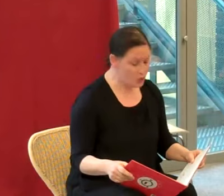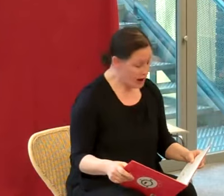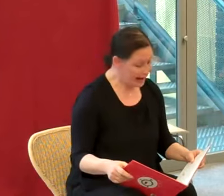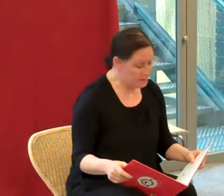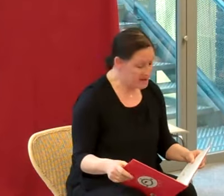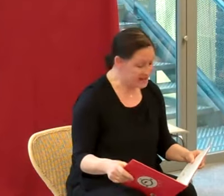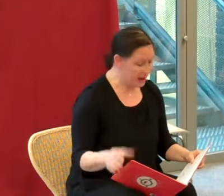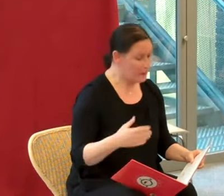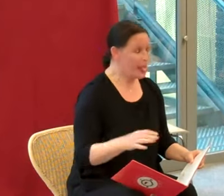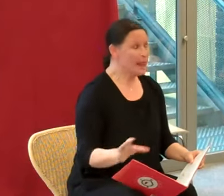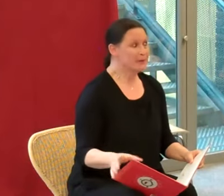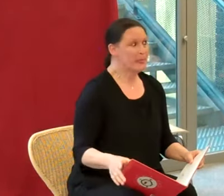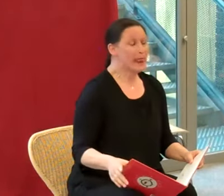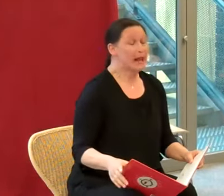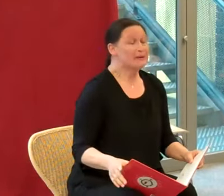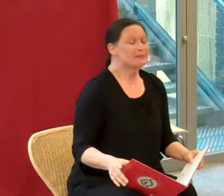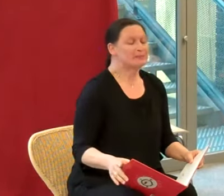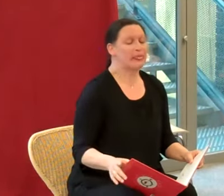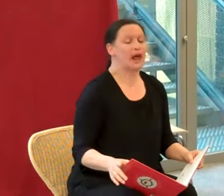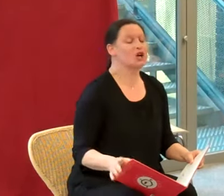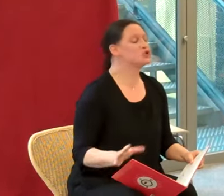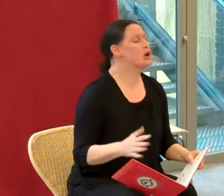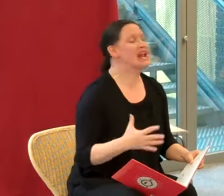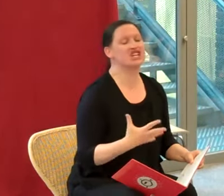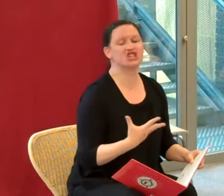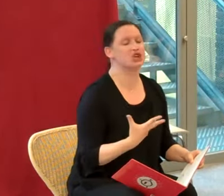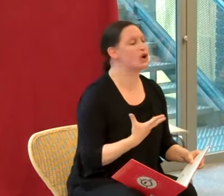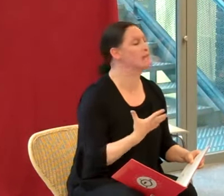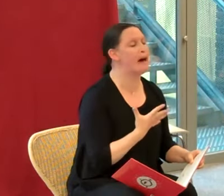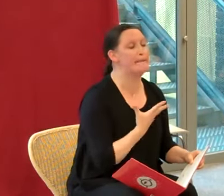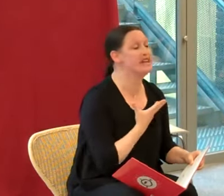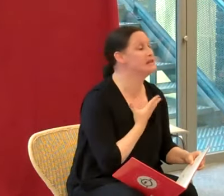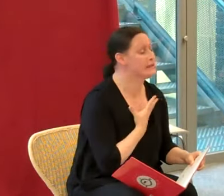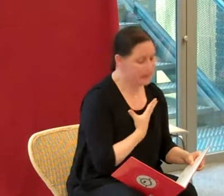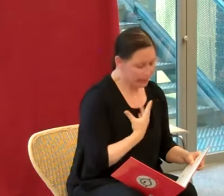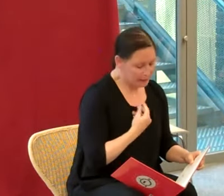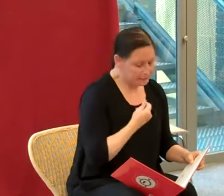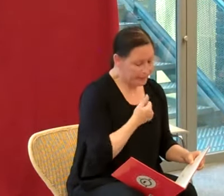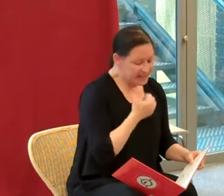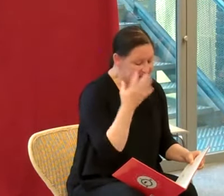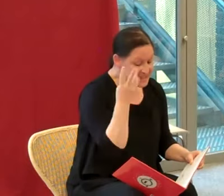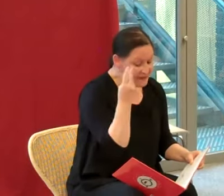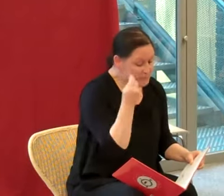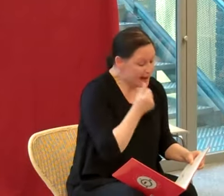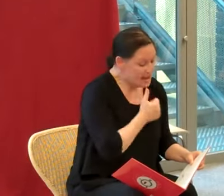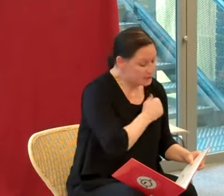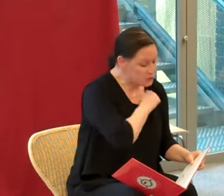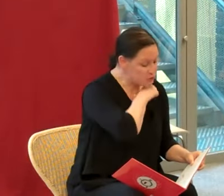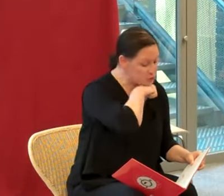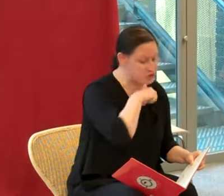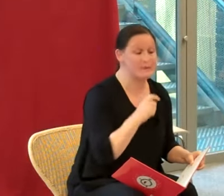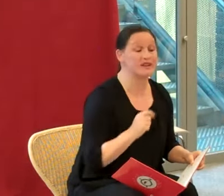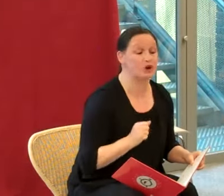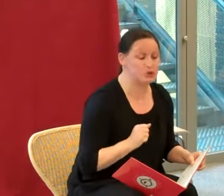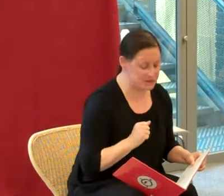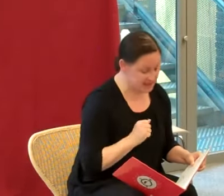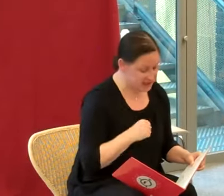et Lou répliquèrent en se léchant les baboules, qu'ils n'avaient pas l'intention de se mettre en cuisine,